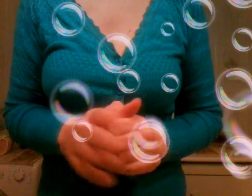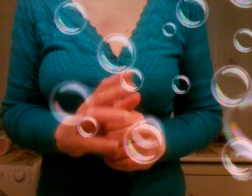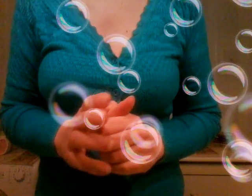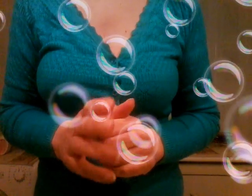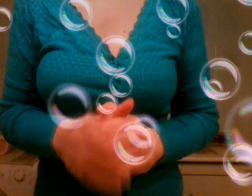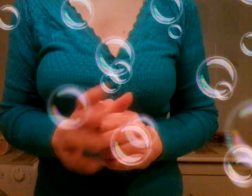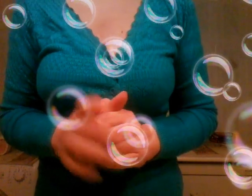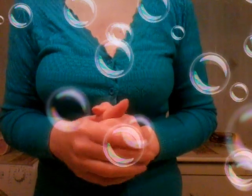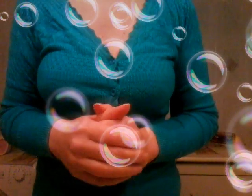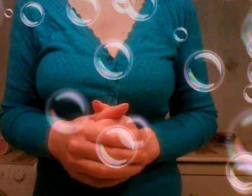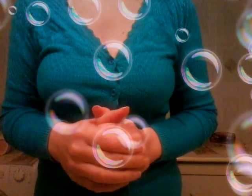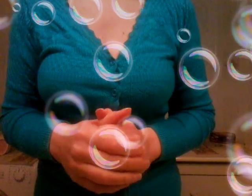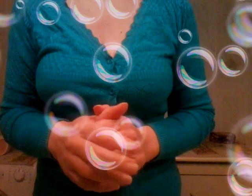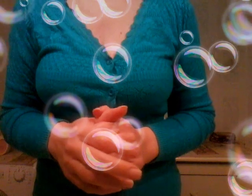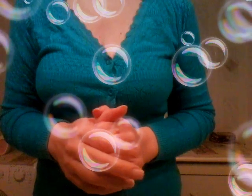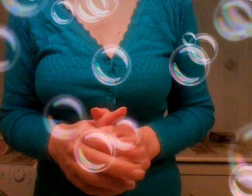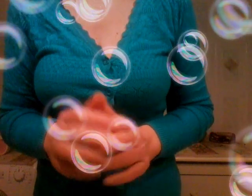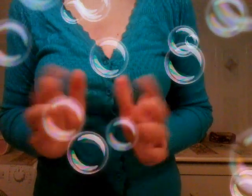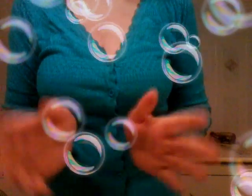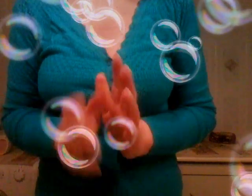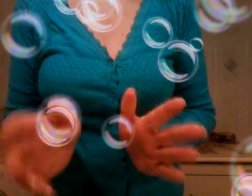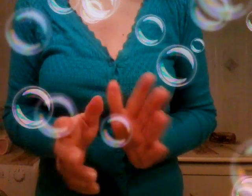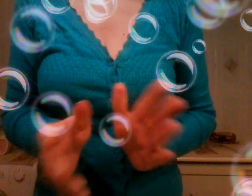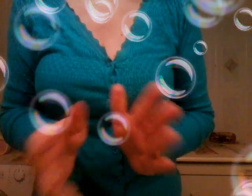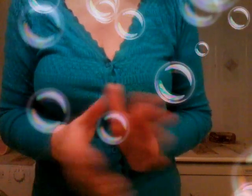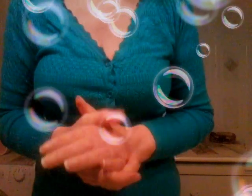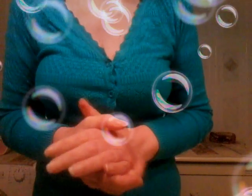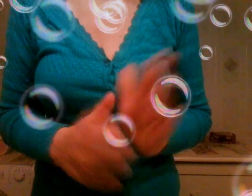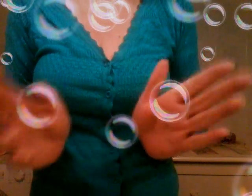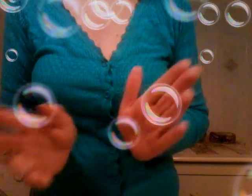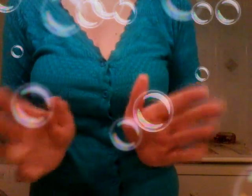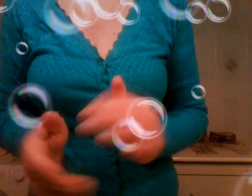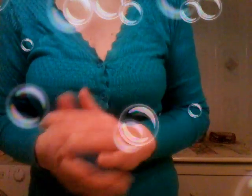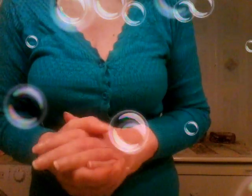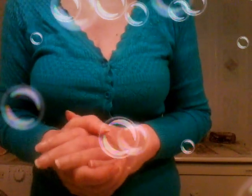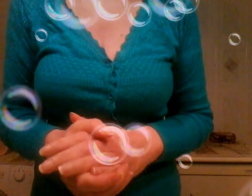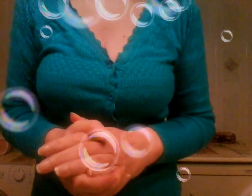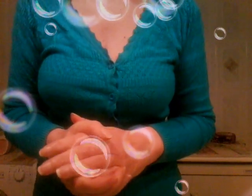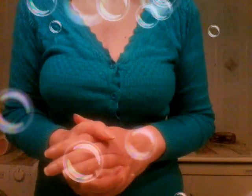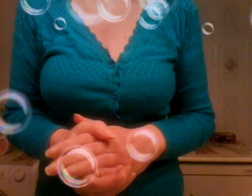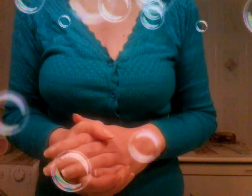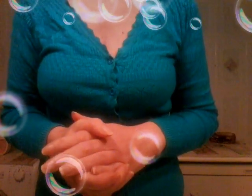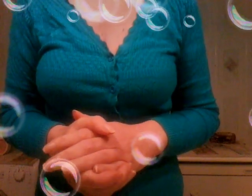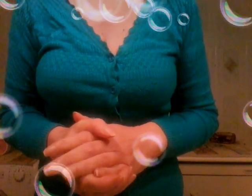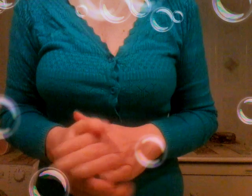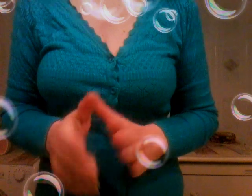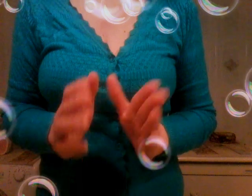l'anno scorso non quel signore piccoli lavoretti comunque dice dettagli comunque non importa con questo